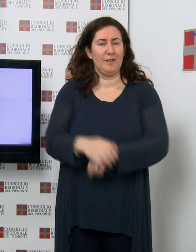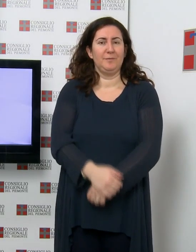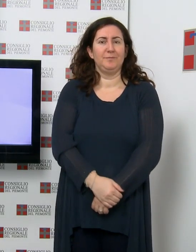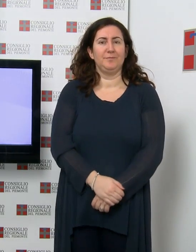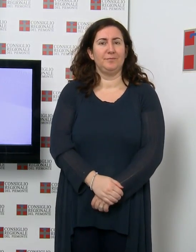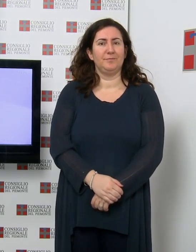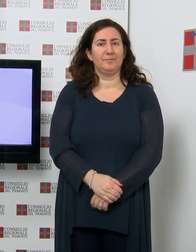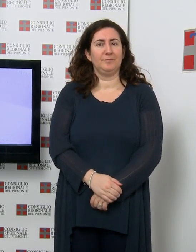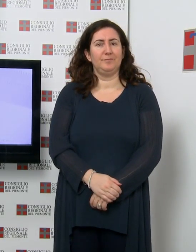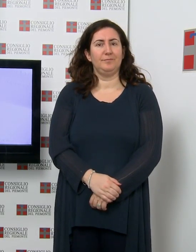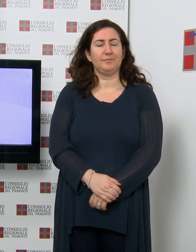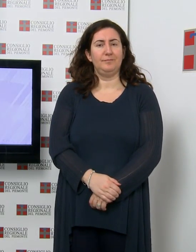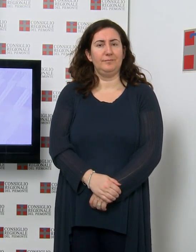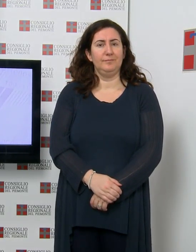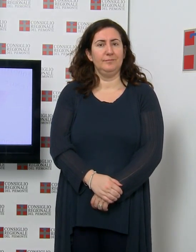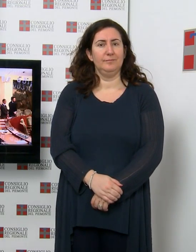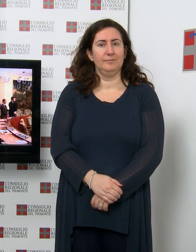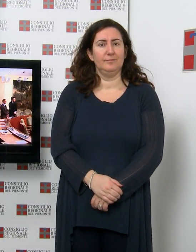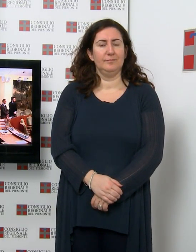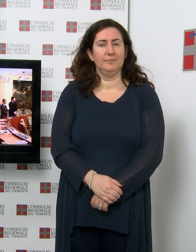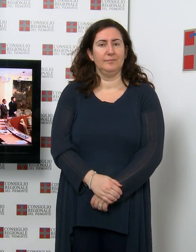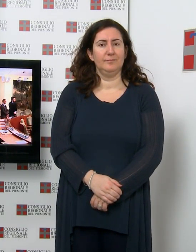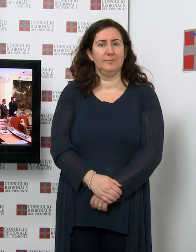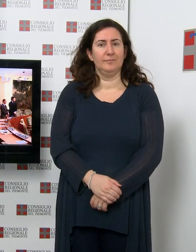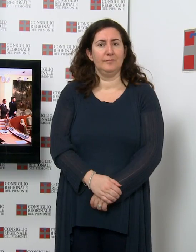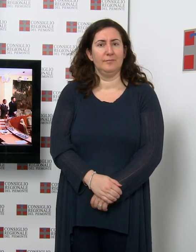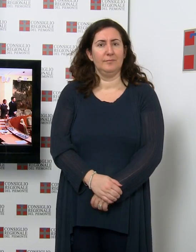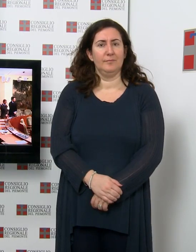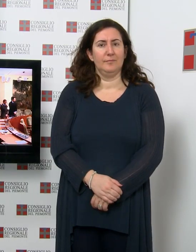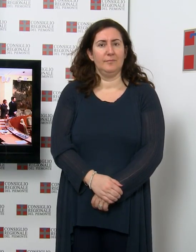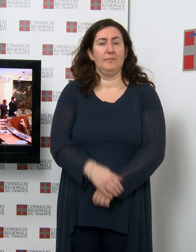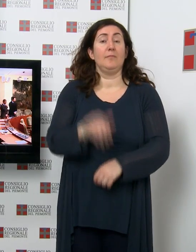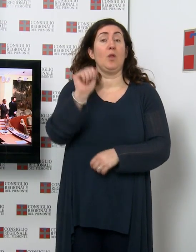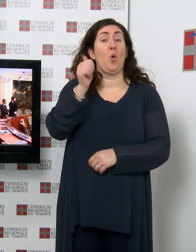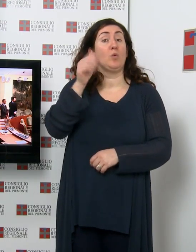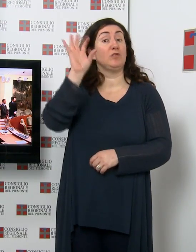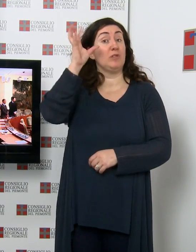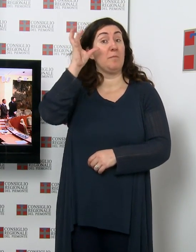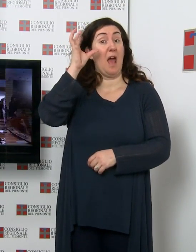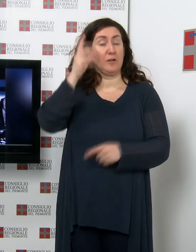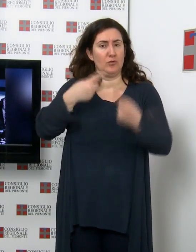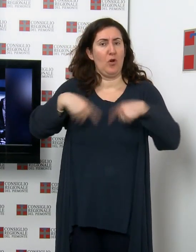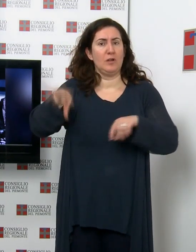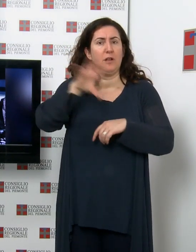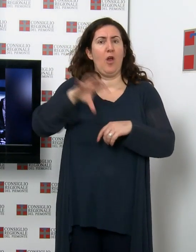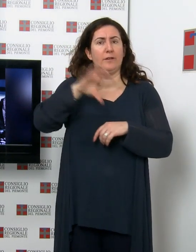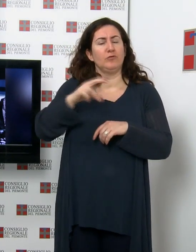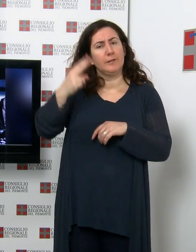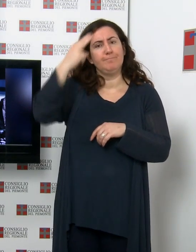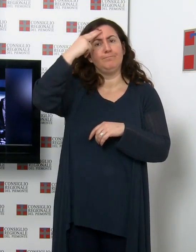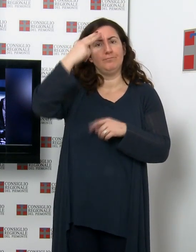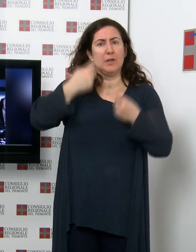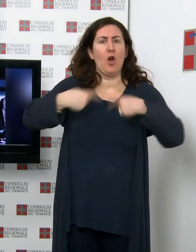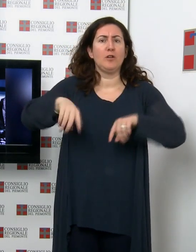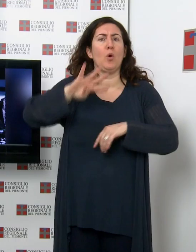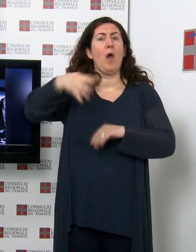Sette giorni in consiglio Nella seduta dell'11 marzo il Consiglio regionale ha ricordato il consigliere della